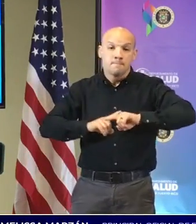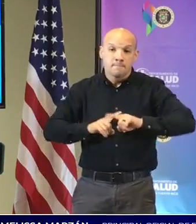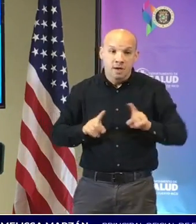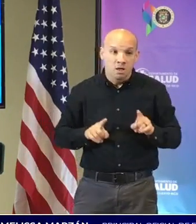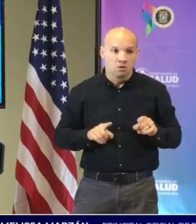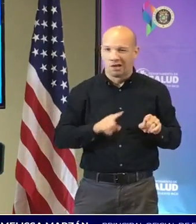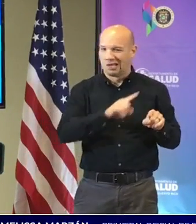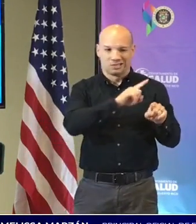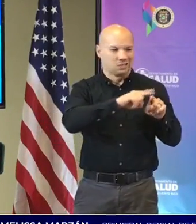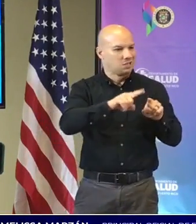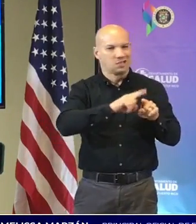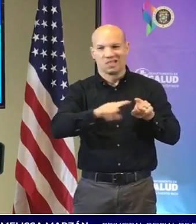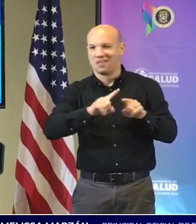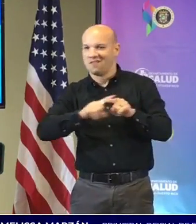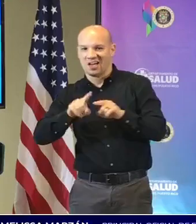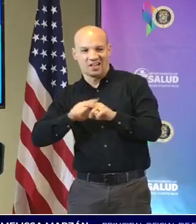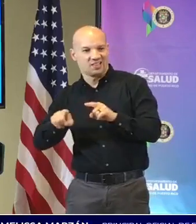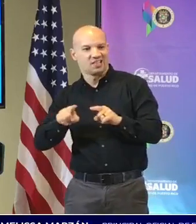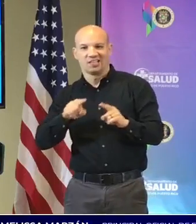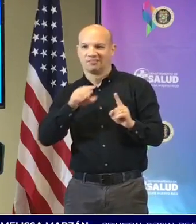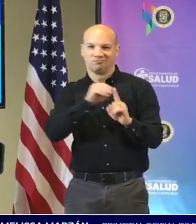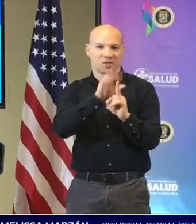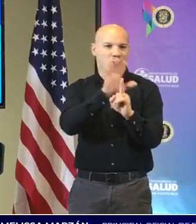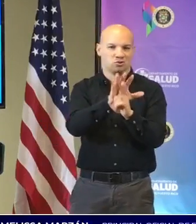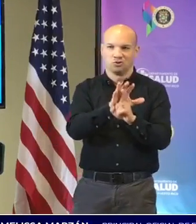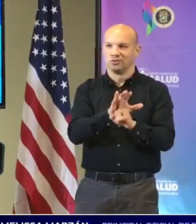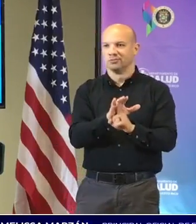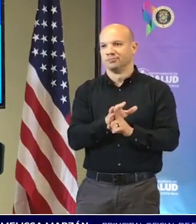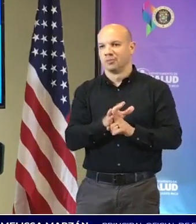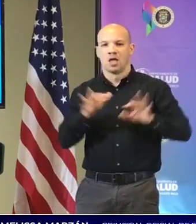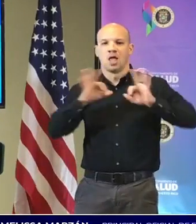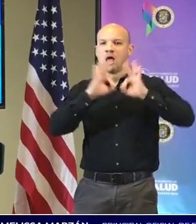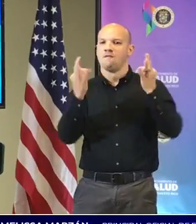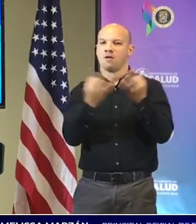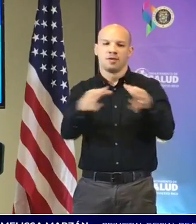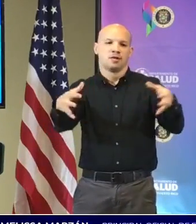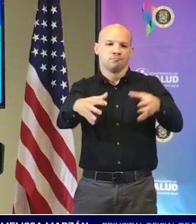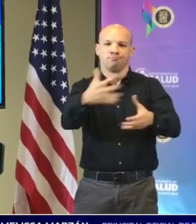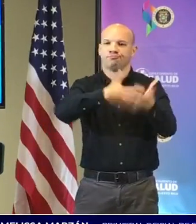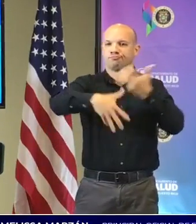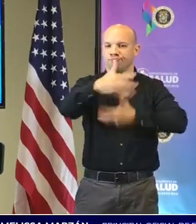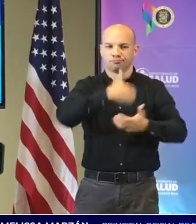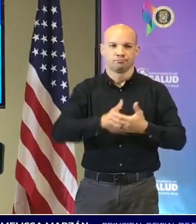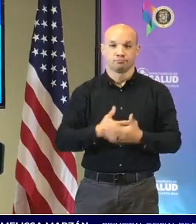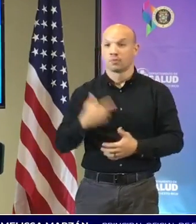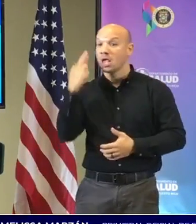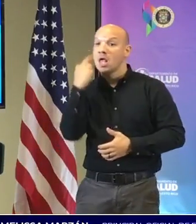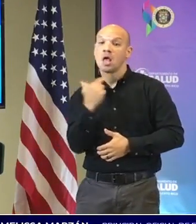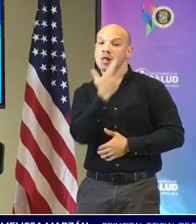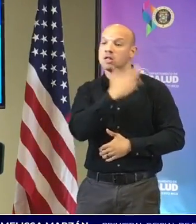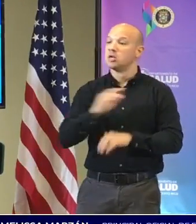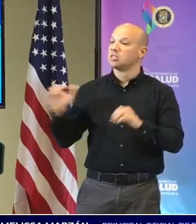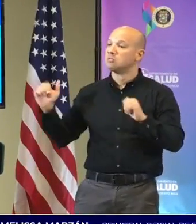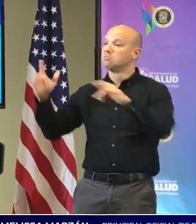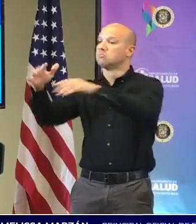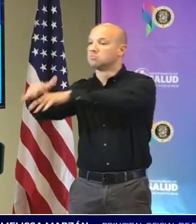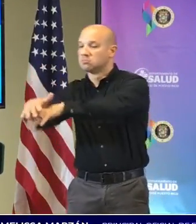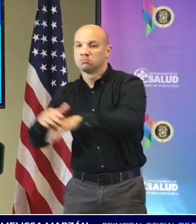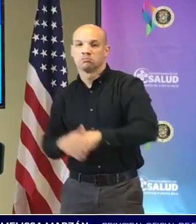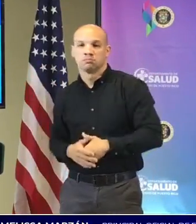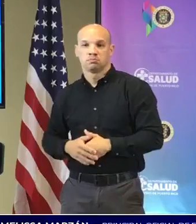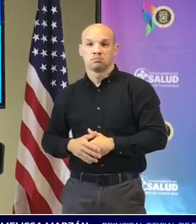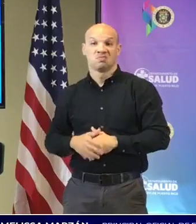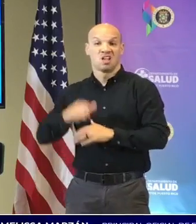exposiciones comunitarias las actividades familiares las visitas al restaurante actividades laborales de